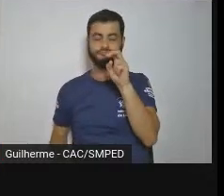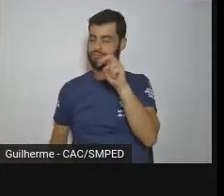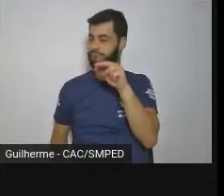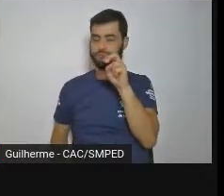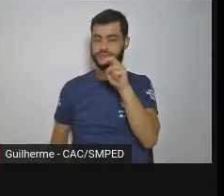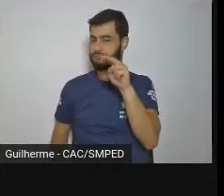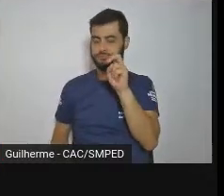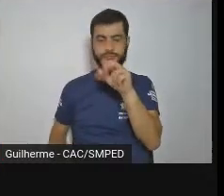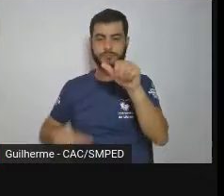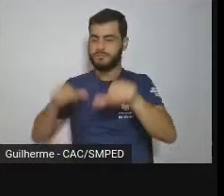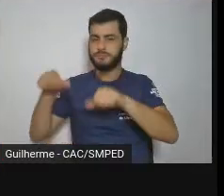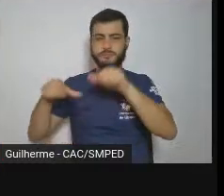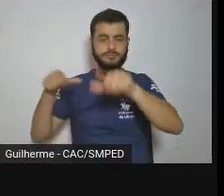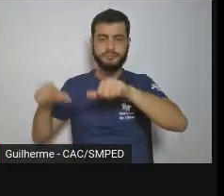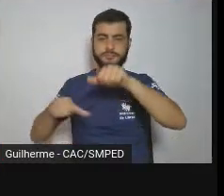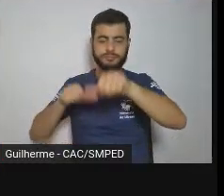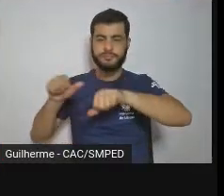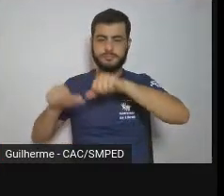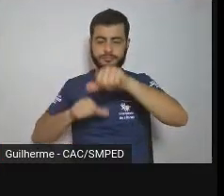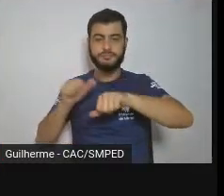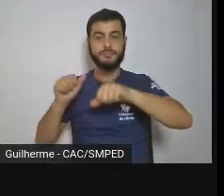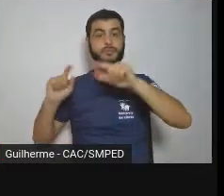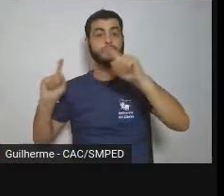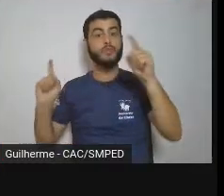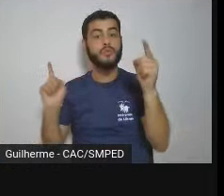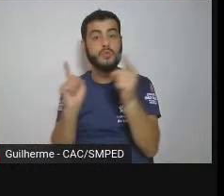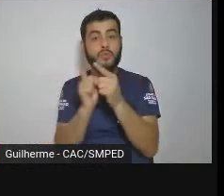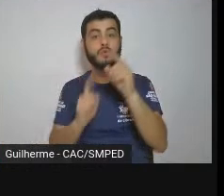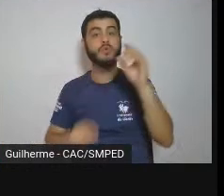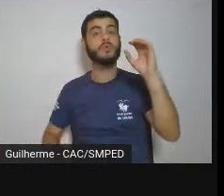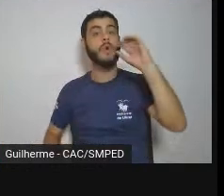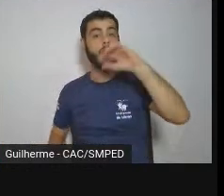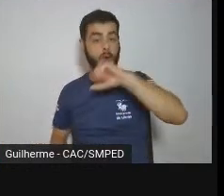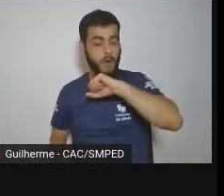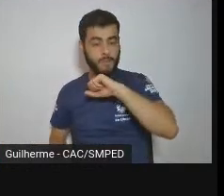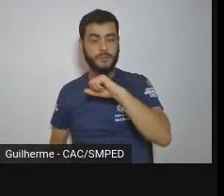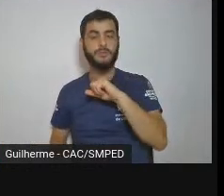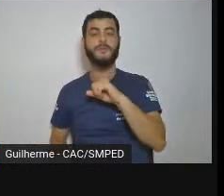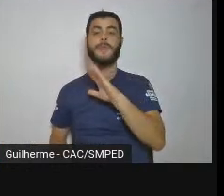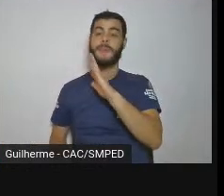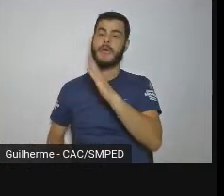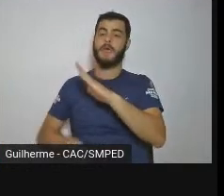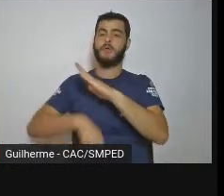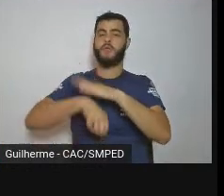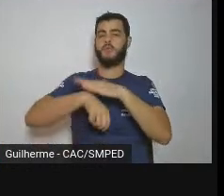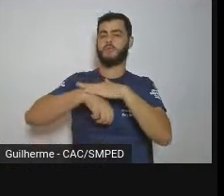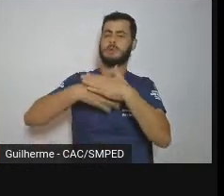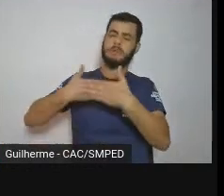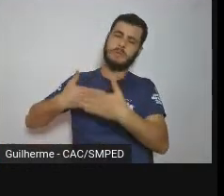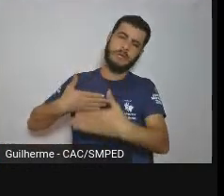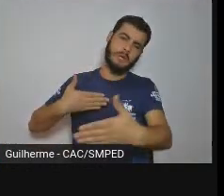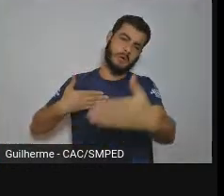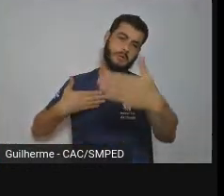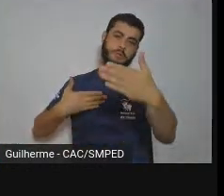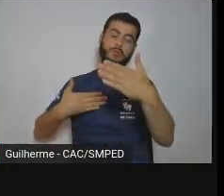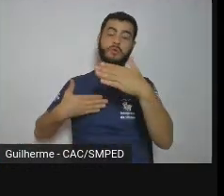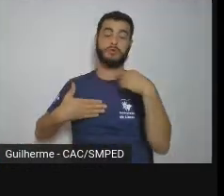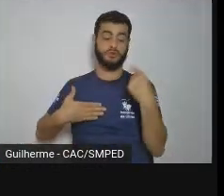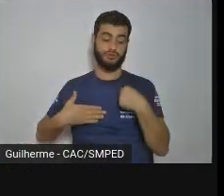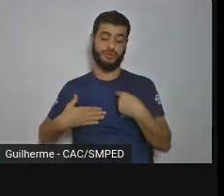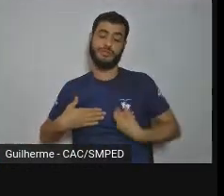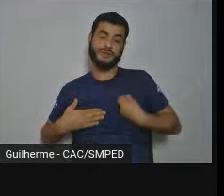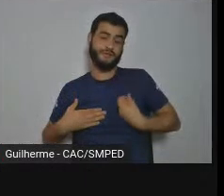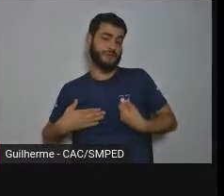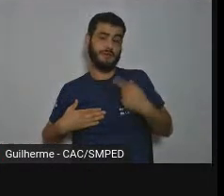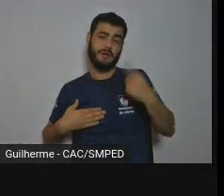no nosso tempo, histórico de vida, no tempo, no nosso curto tempo de vida de cada um de nós,